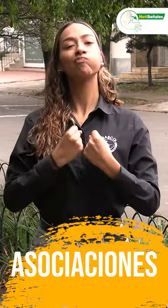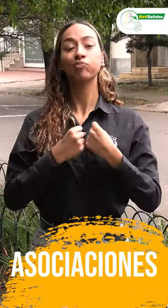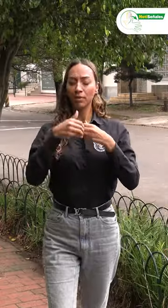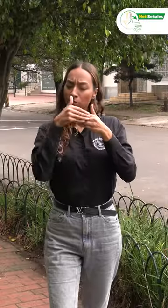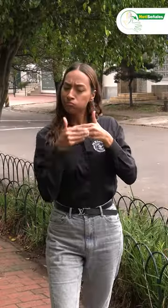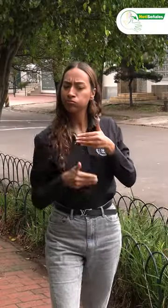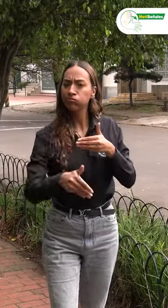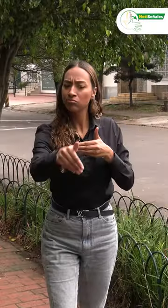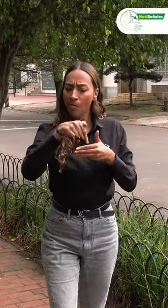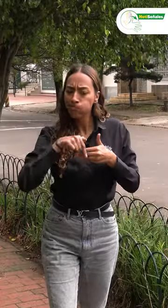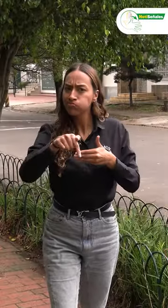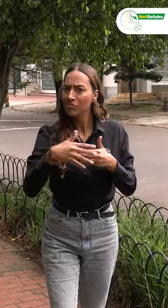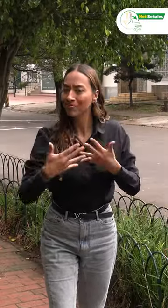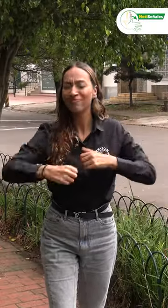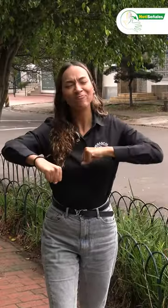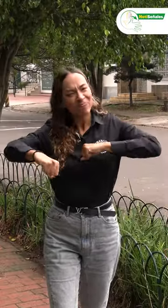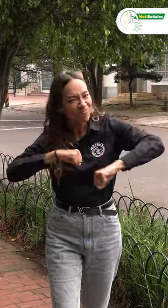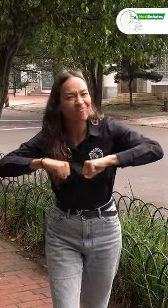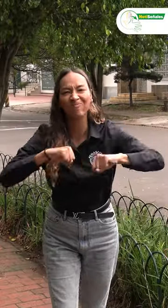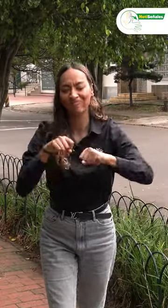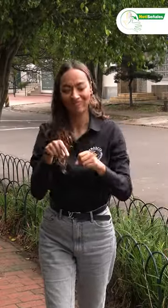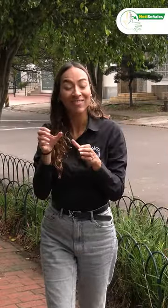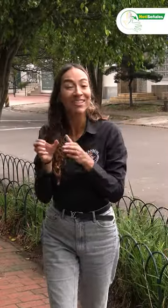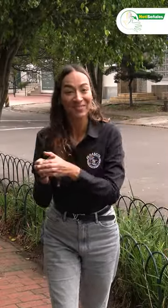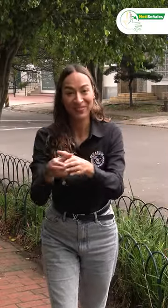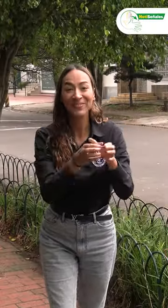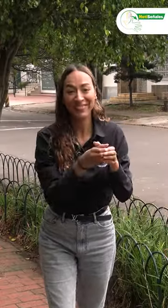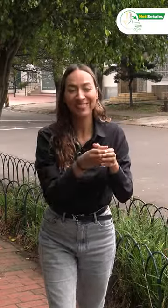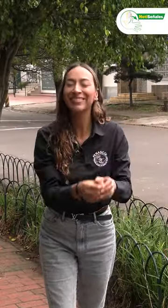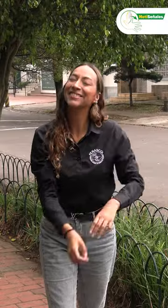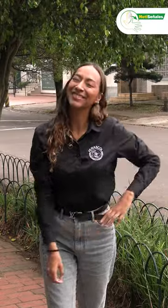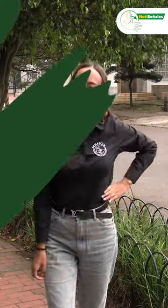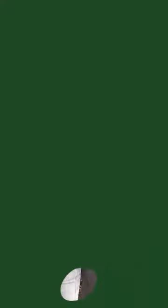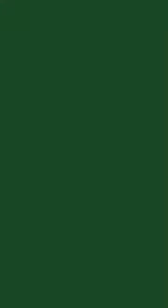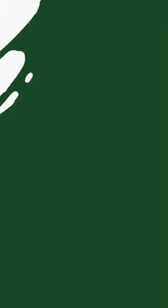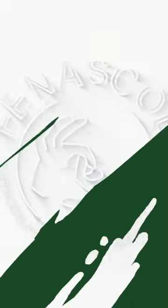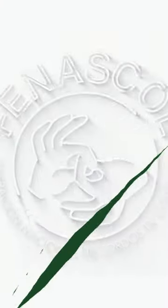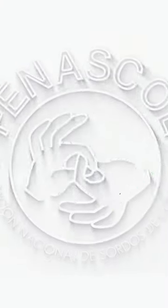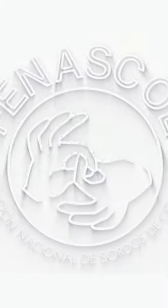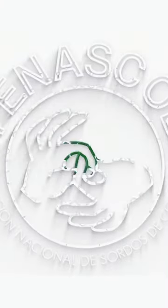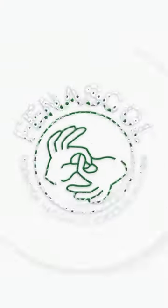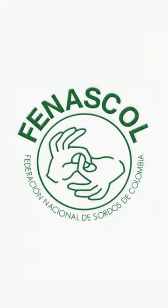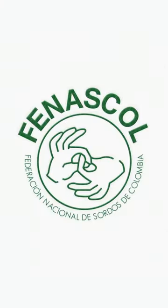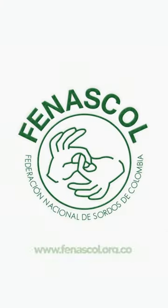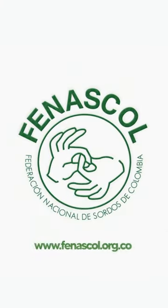llevando a cabo, para que las asociaciones puedan seguir gestionando dentro de sus territorios.